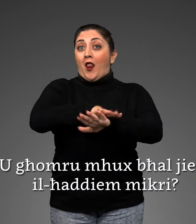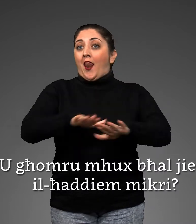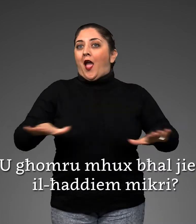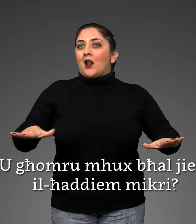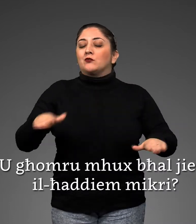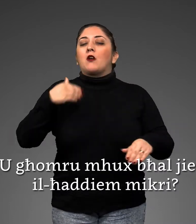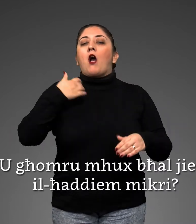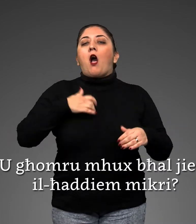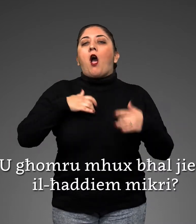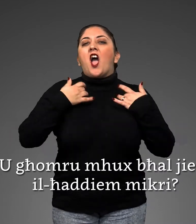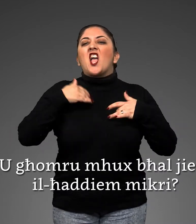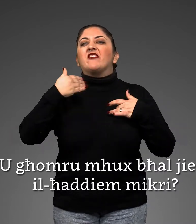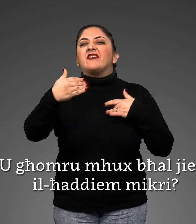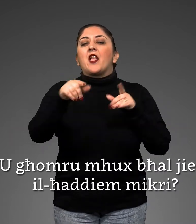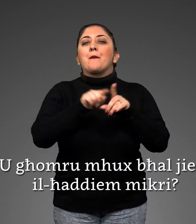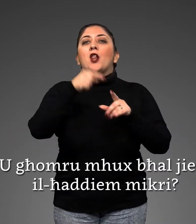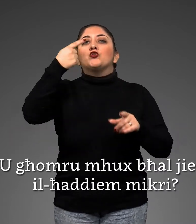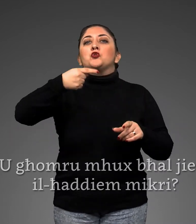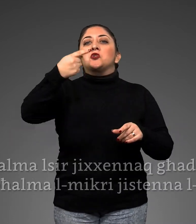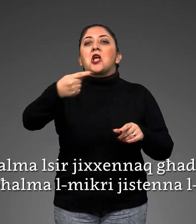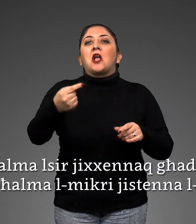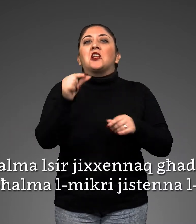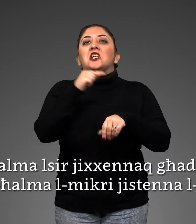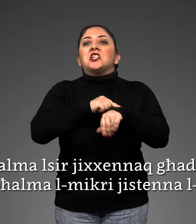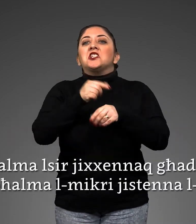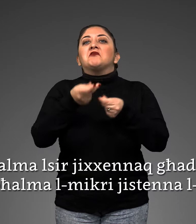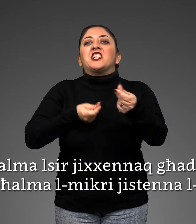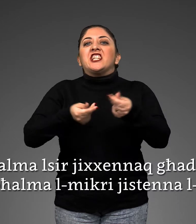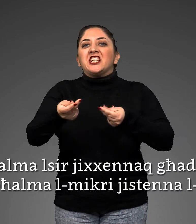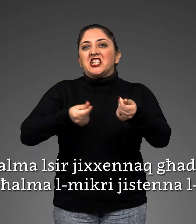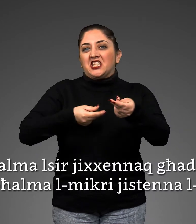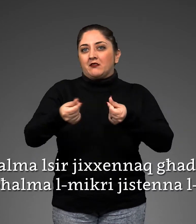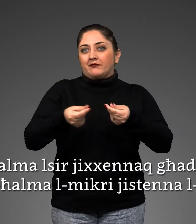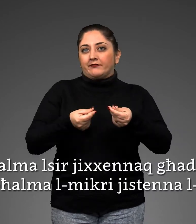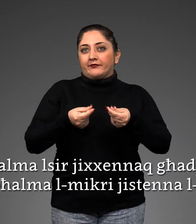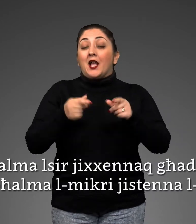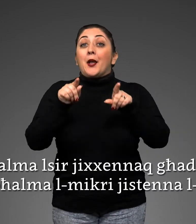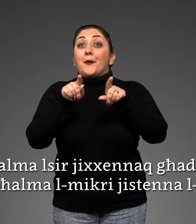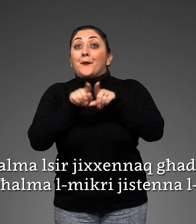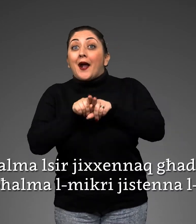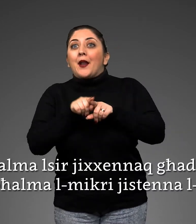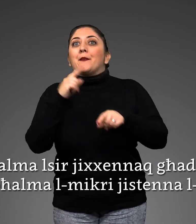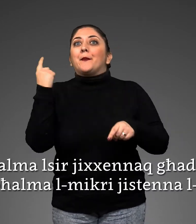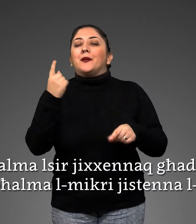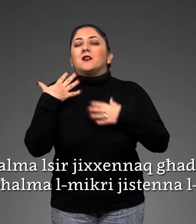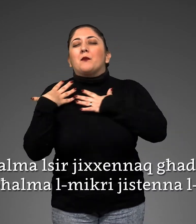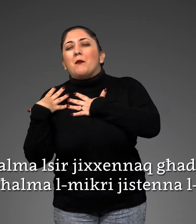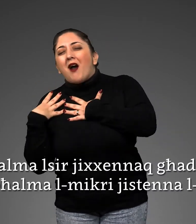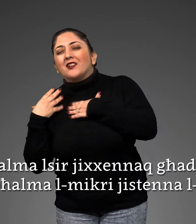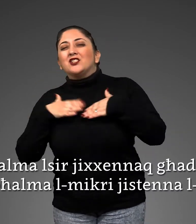muġ bħaljim il-ħaddim mikri bħalmal sir jixxanna għaddel u bħalmal mikri